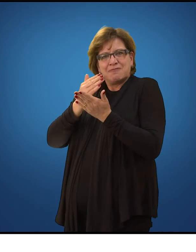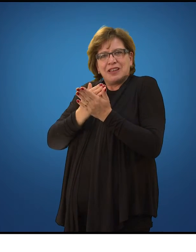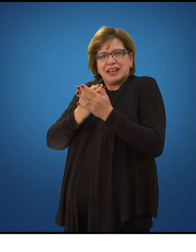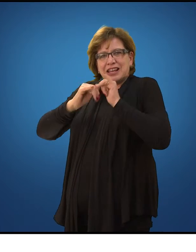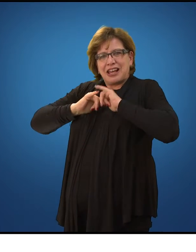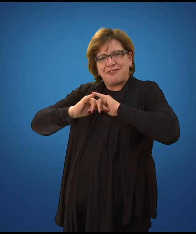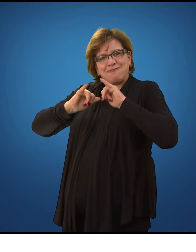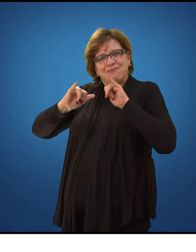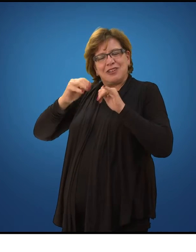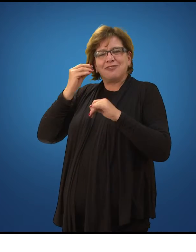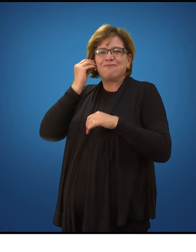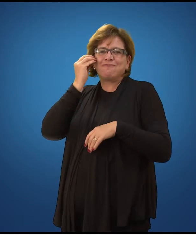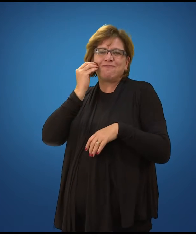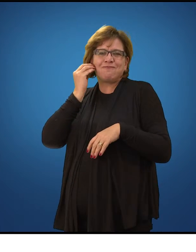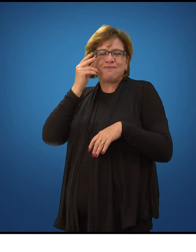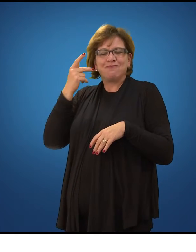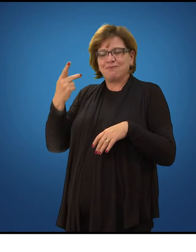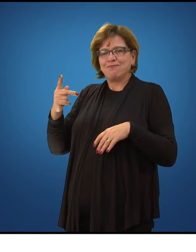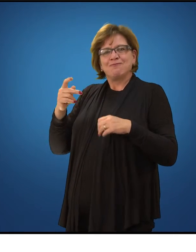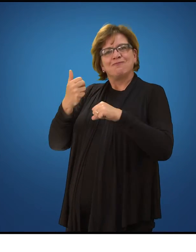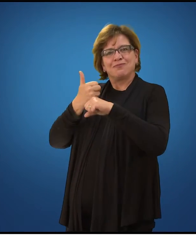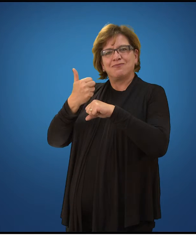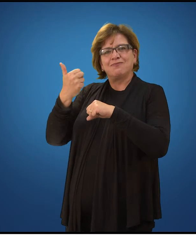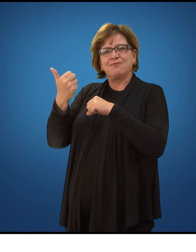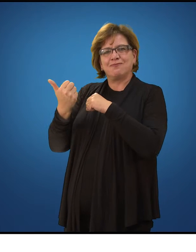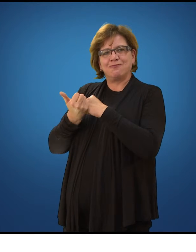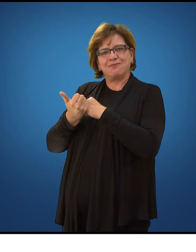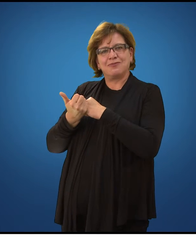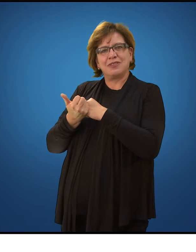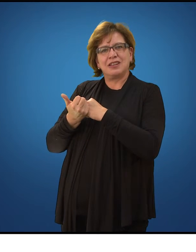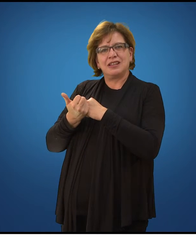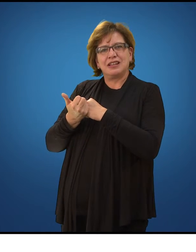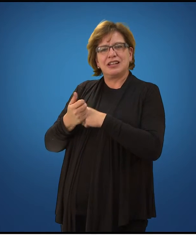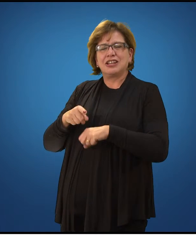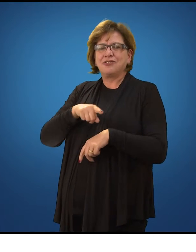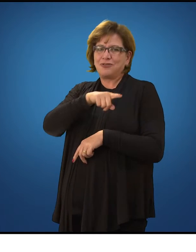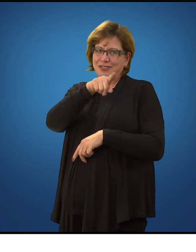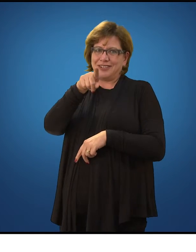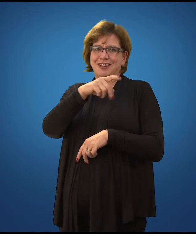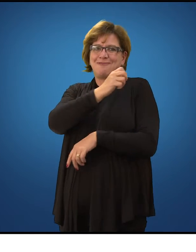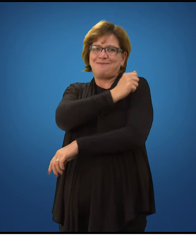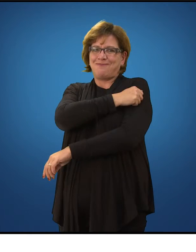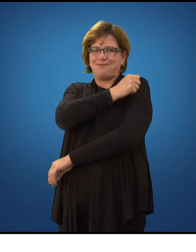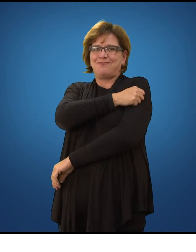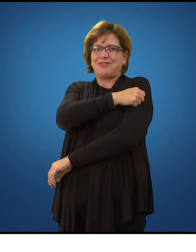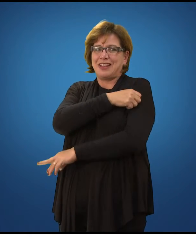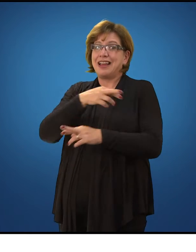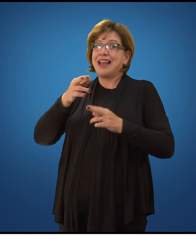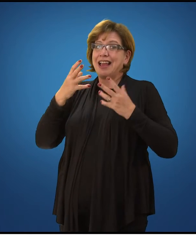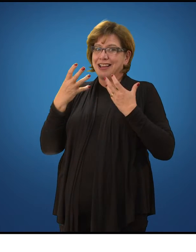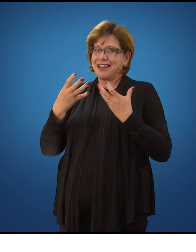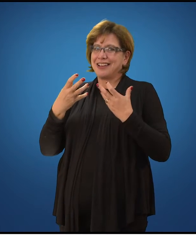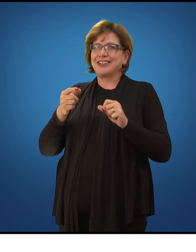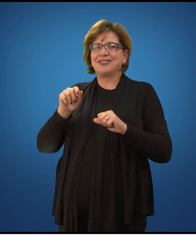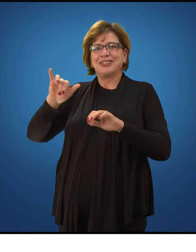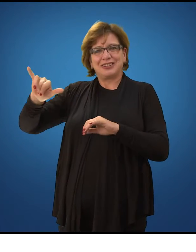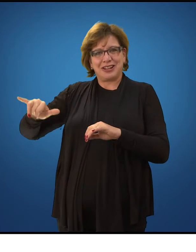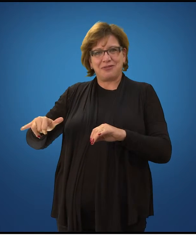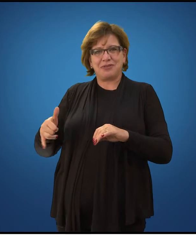a sua experiência enquanto tutor. E, alunos, né? Espero que vocês tenham aproveitado esse nosso